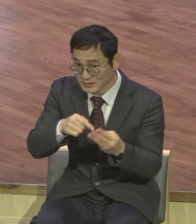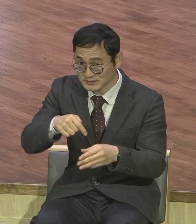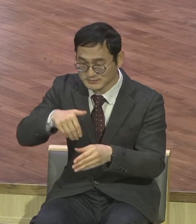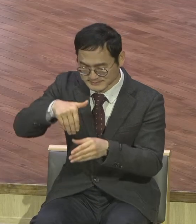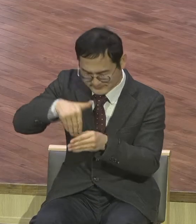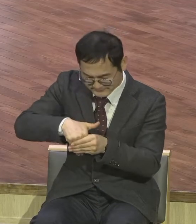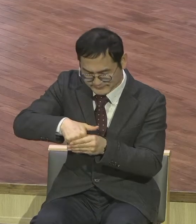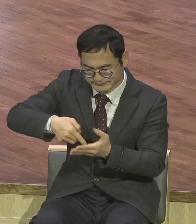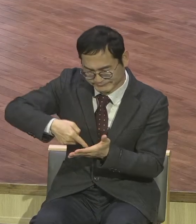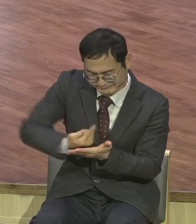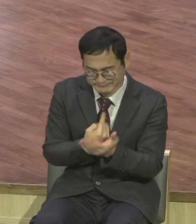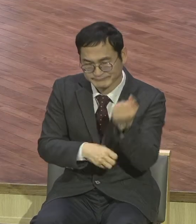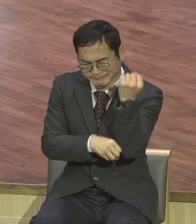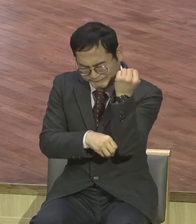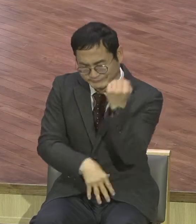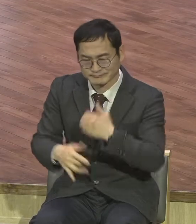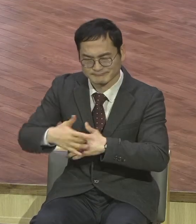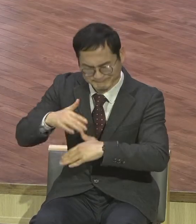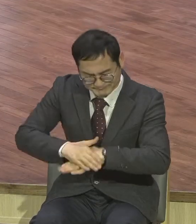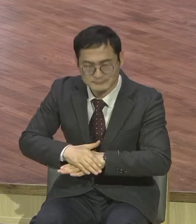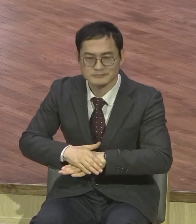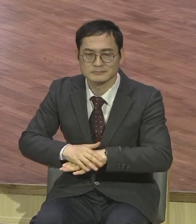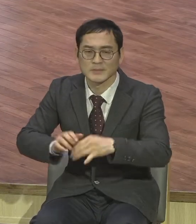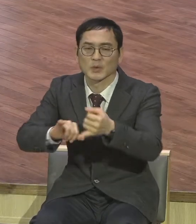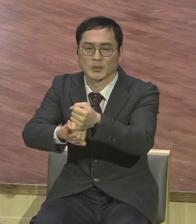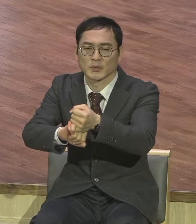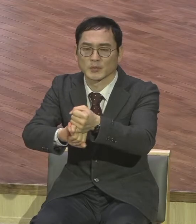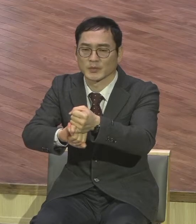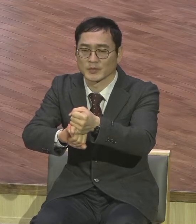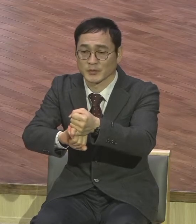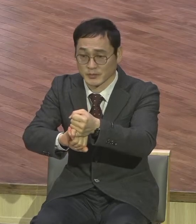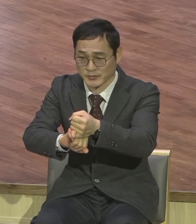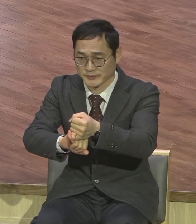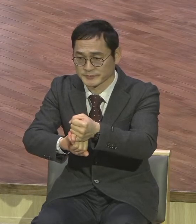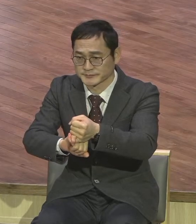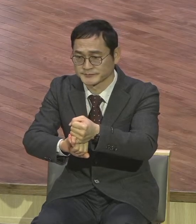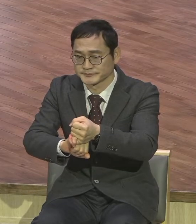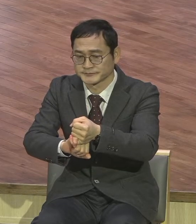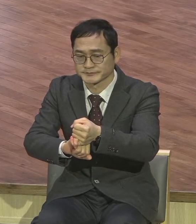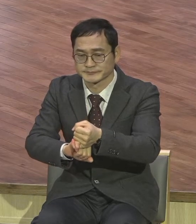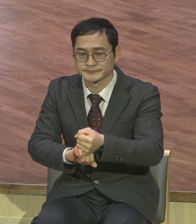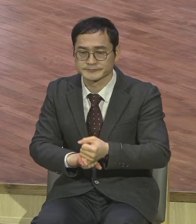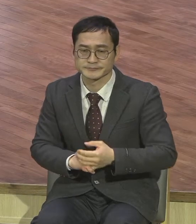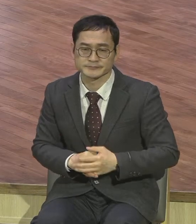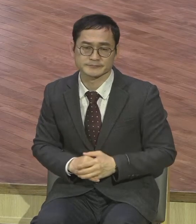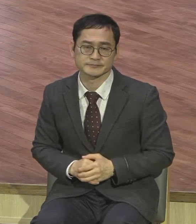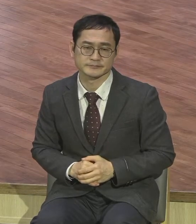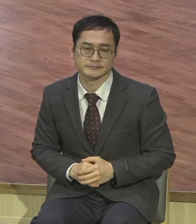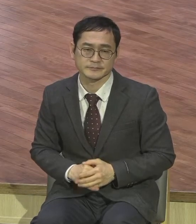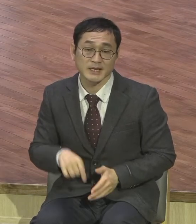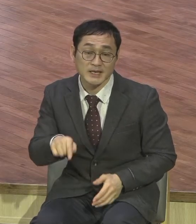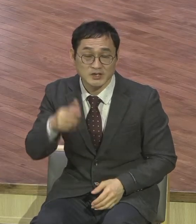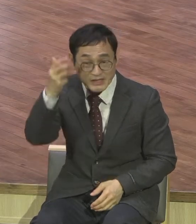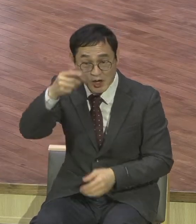체질 아멘 확 체질 체질 체질 체질 이게 영지 기반이 딱 되셔야 돼요